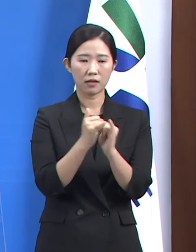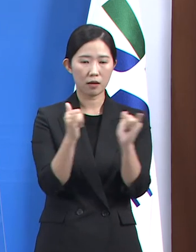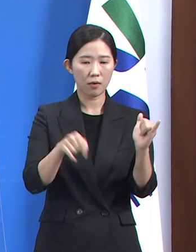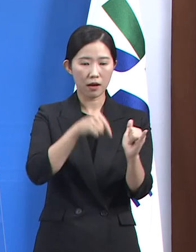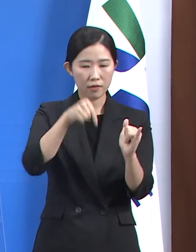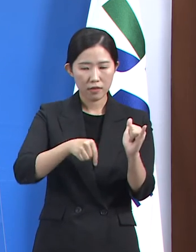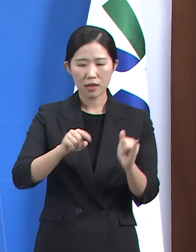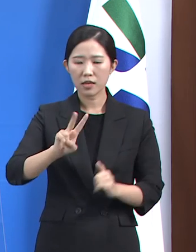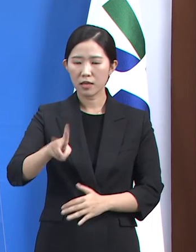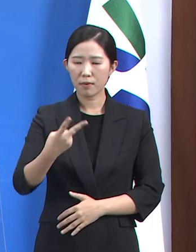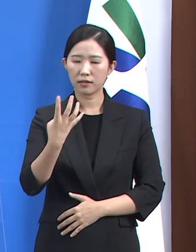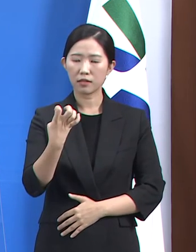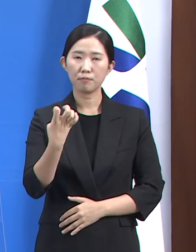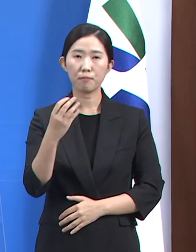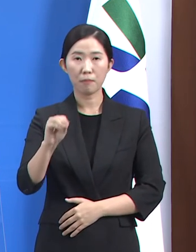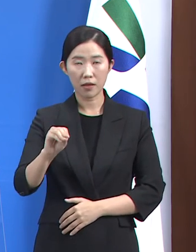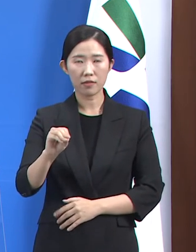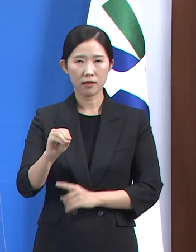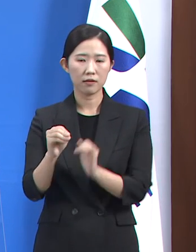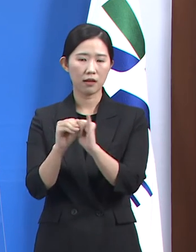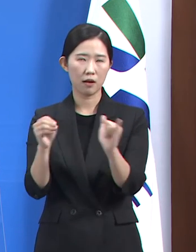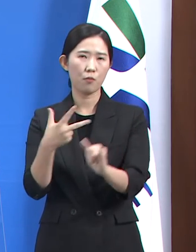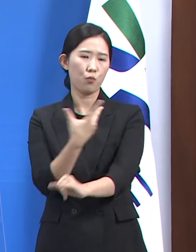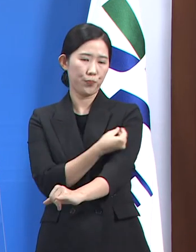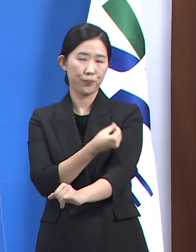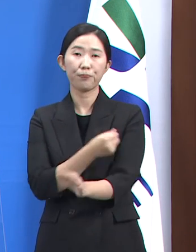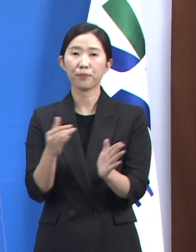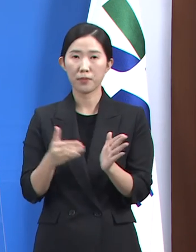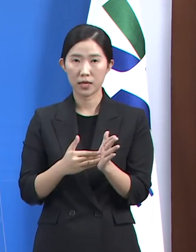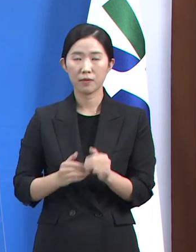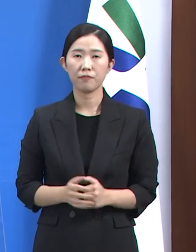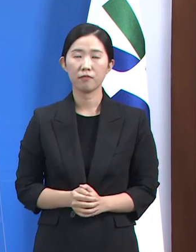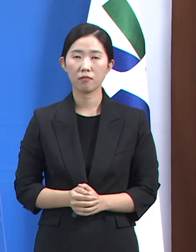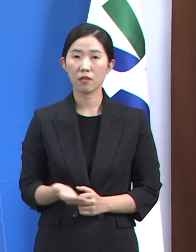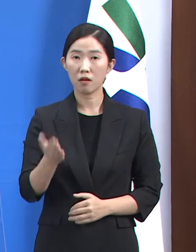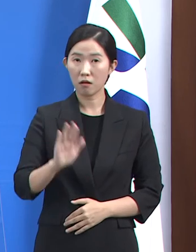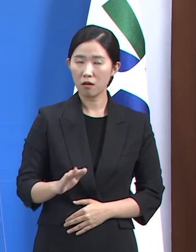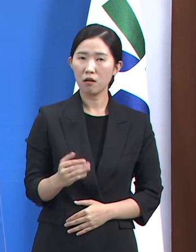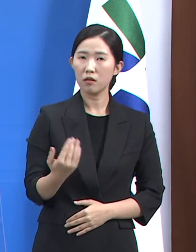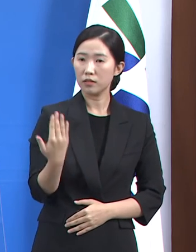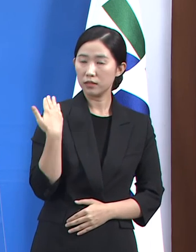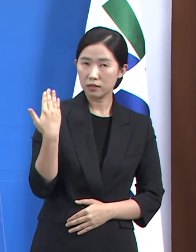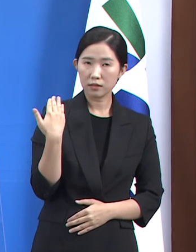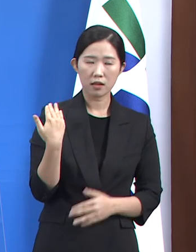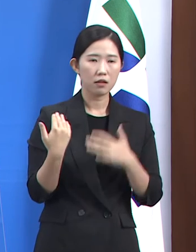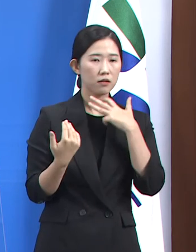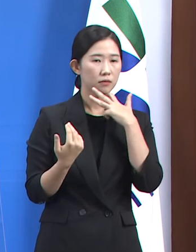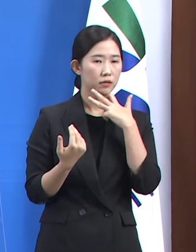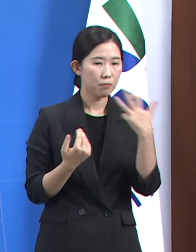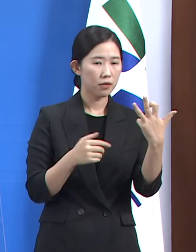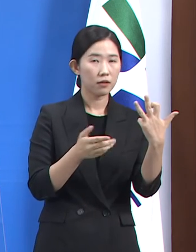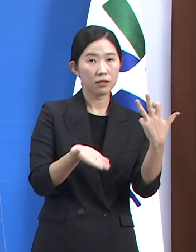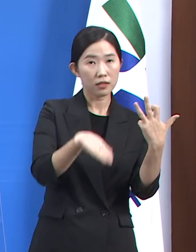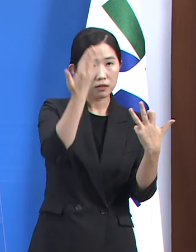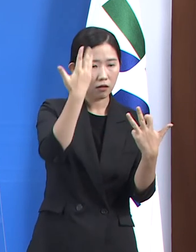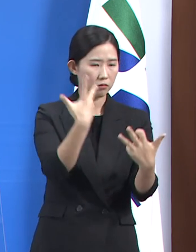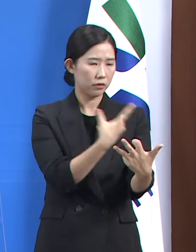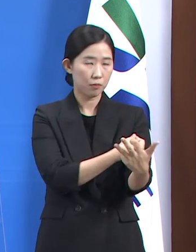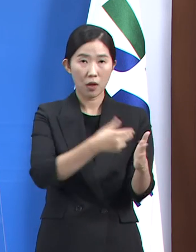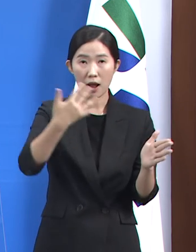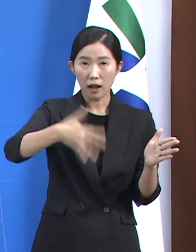9,446명이 접종하였습니다. 한편 지난 18일부터 18세 이상 예방접종